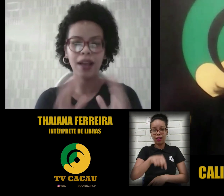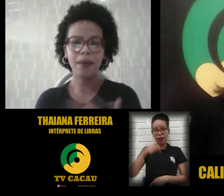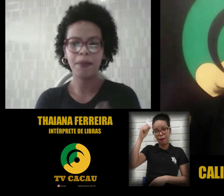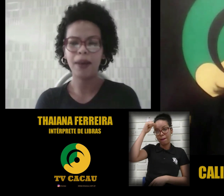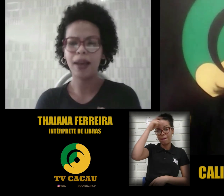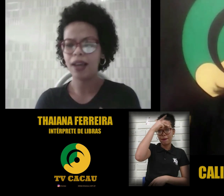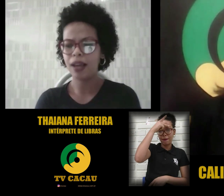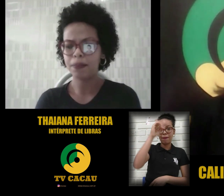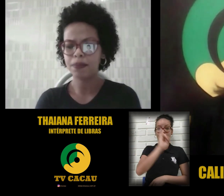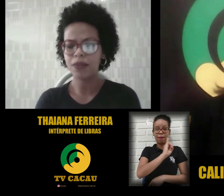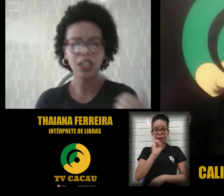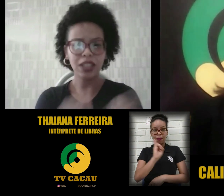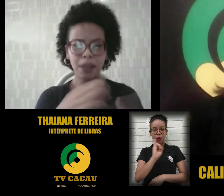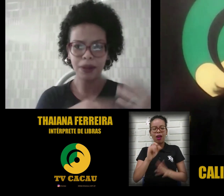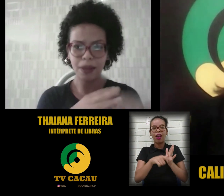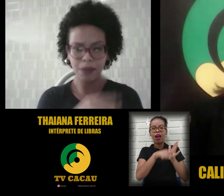antes da pandemia,